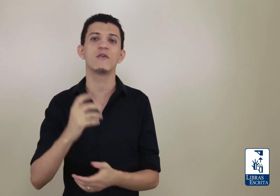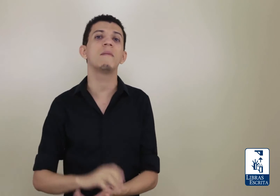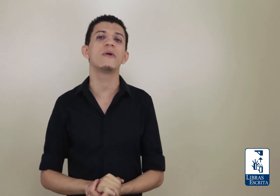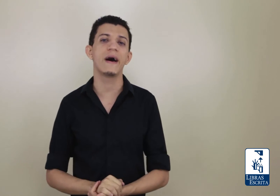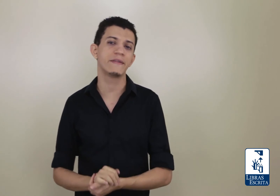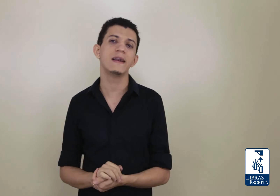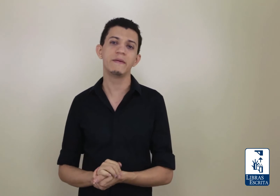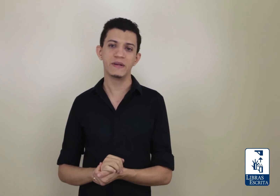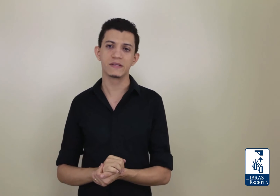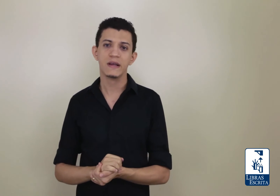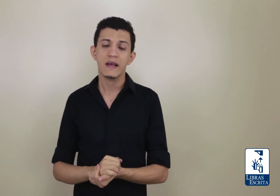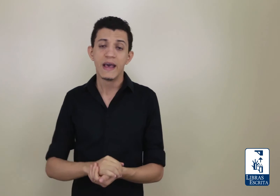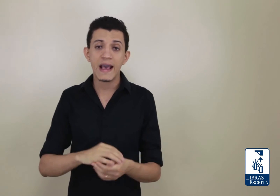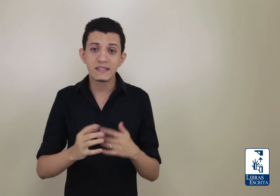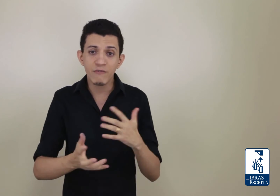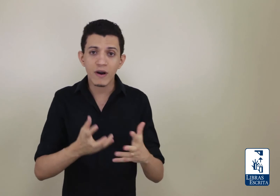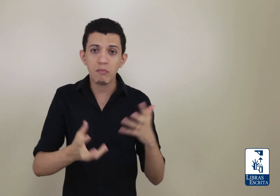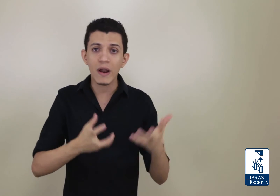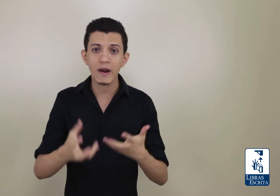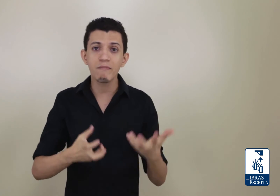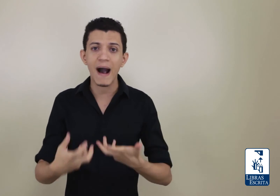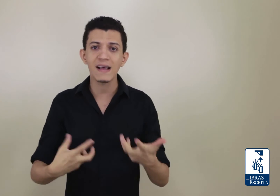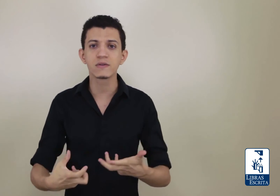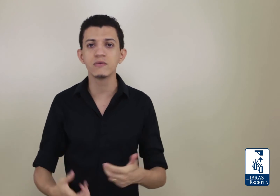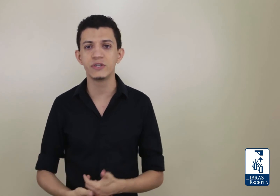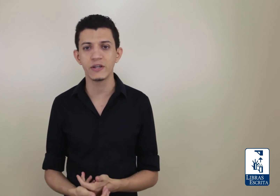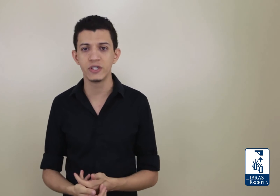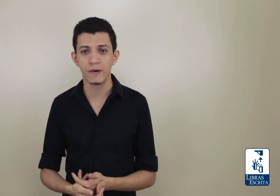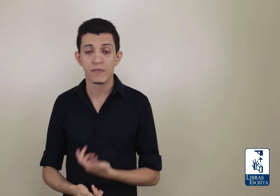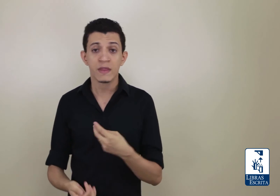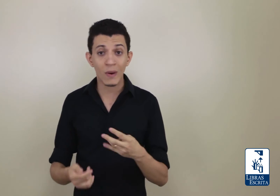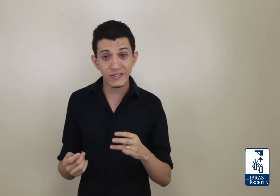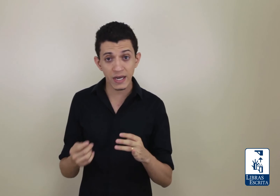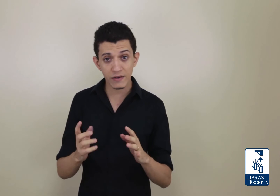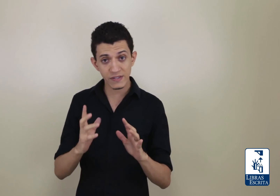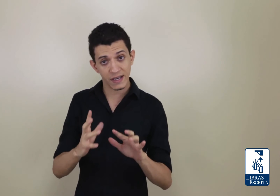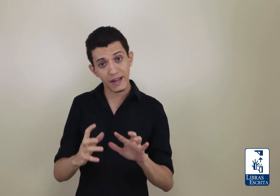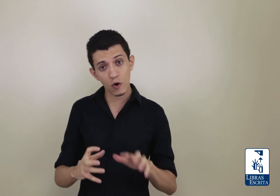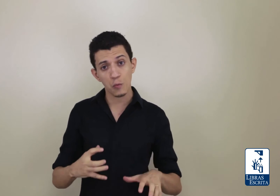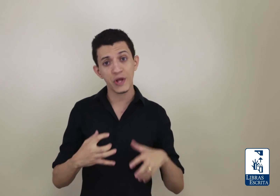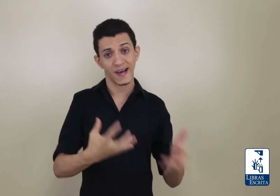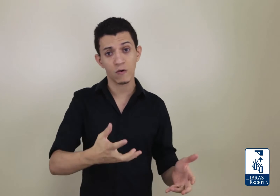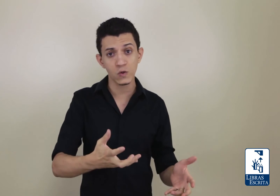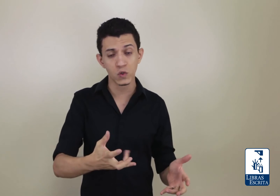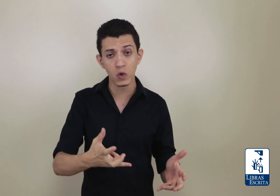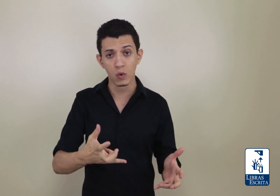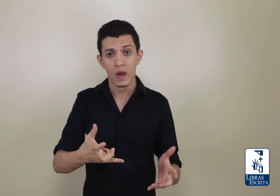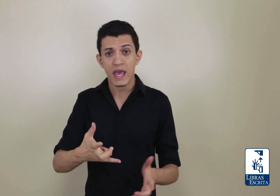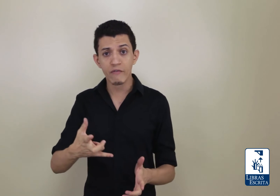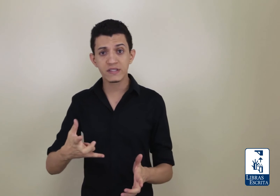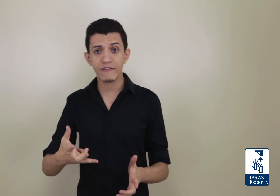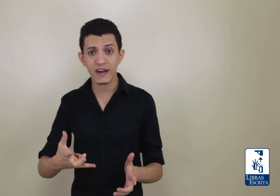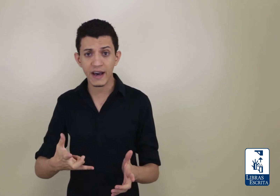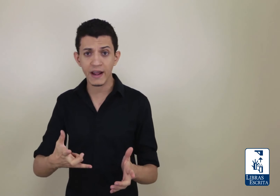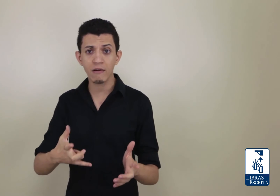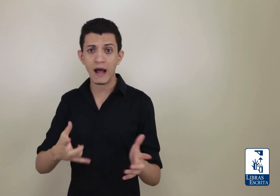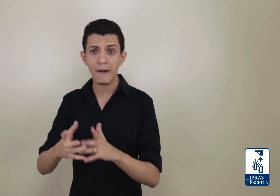vocabulário da Libras. Esse vocabulário básico do dia a dia. Não adianta você querer comunicar com o surdo e você ficar carendo lá